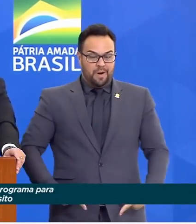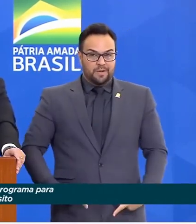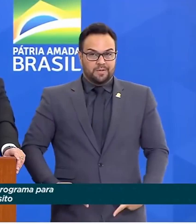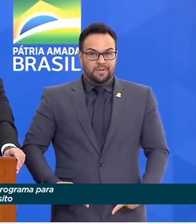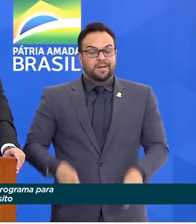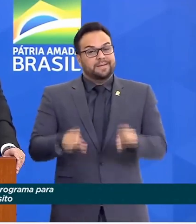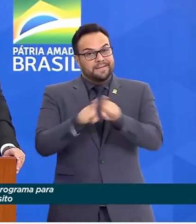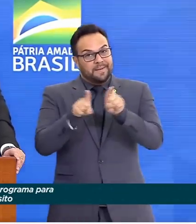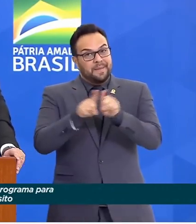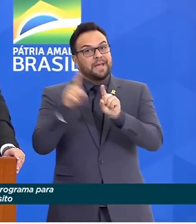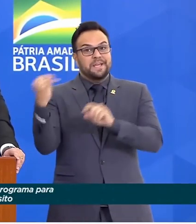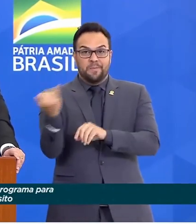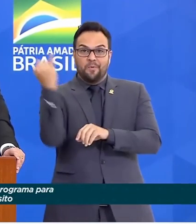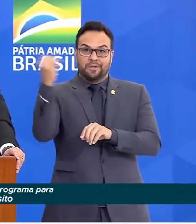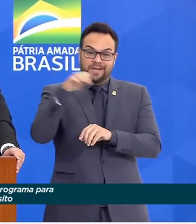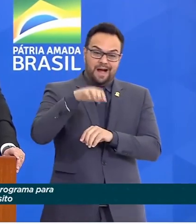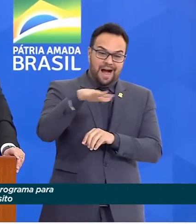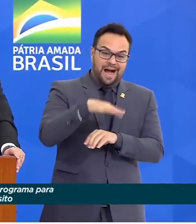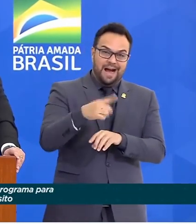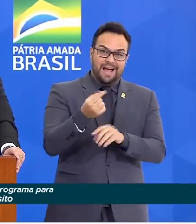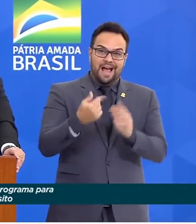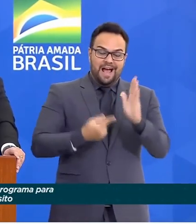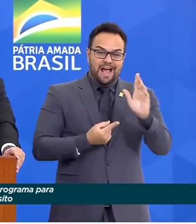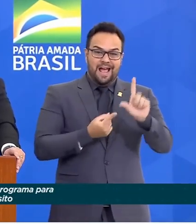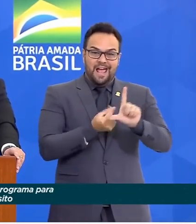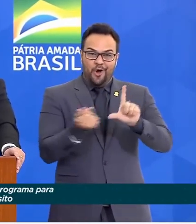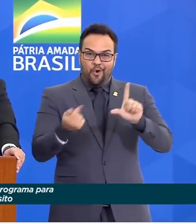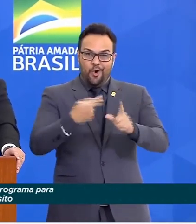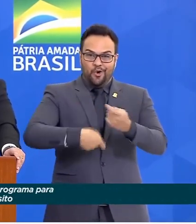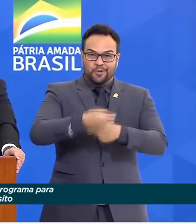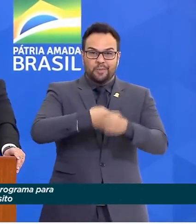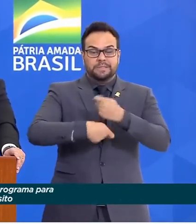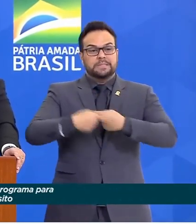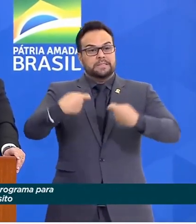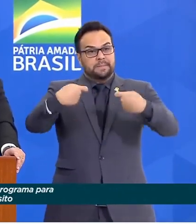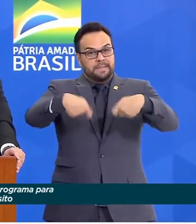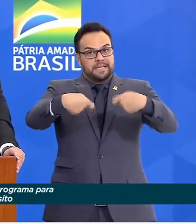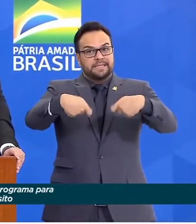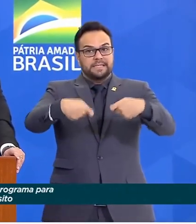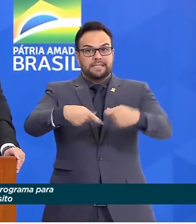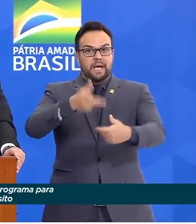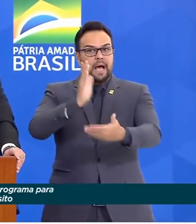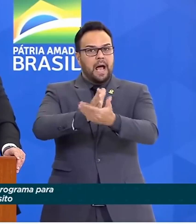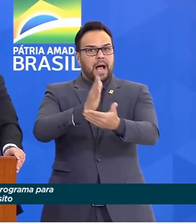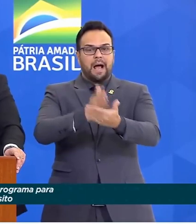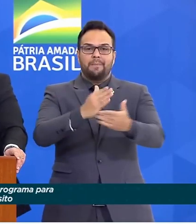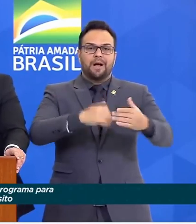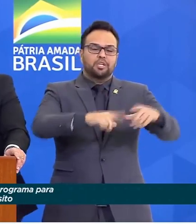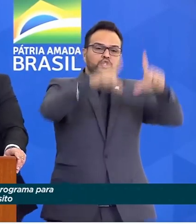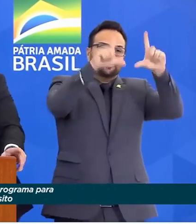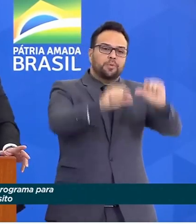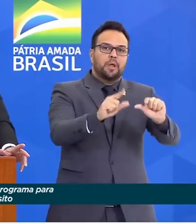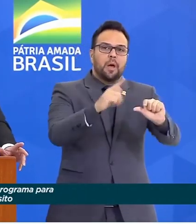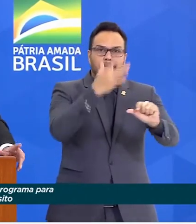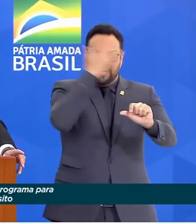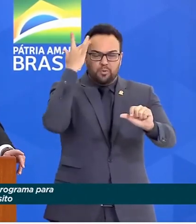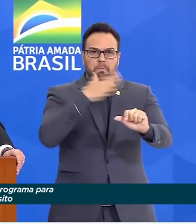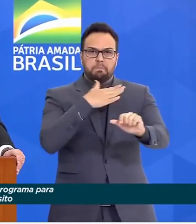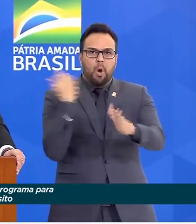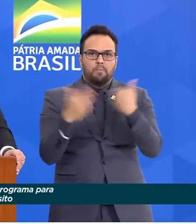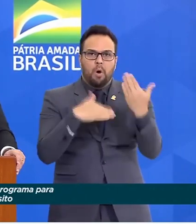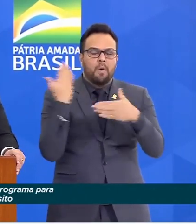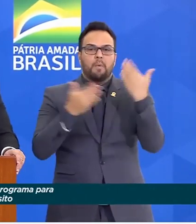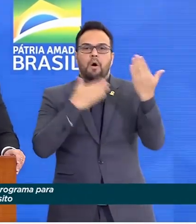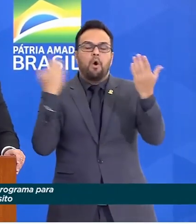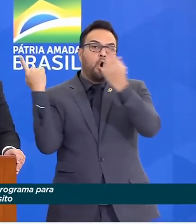não dizer do ponto de vista econômico. Nós precisamos combater essa perda de vidas e o combate à perda